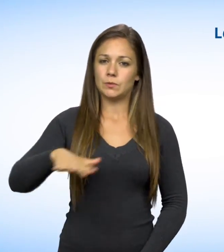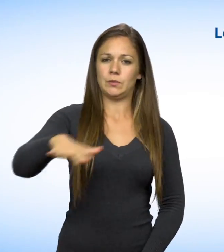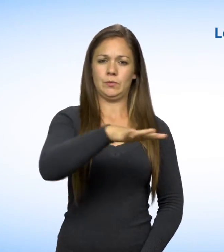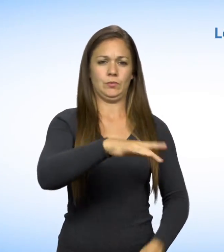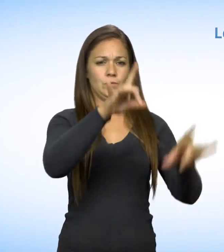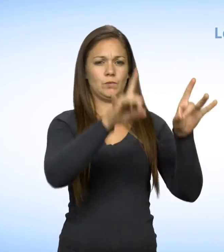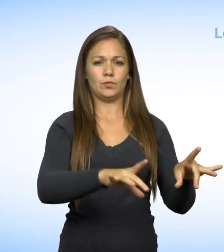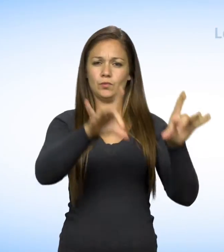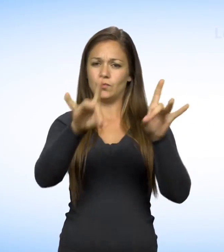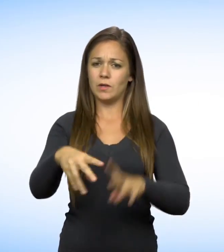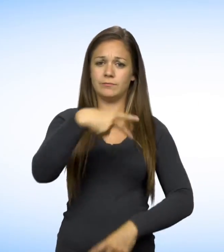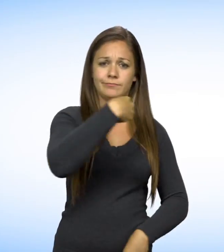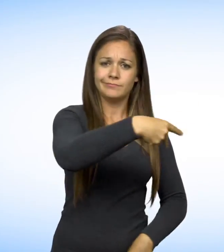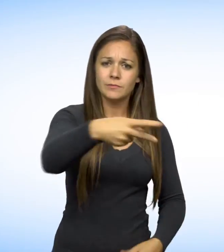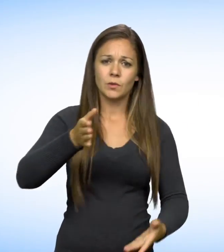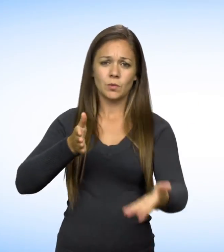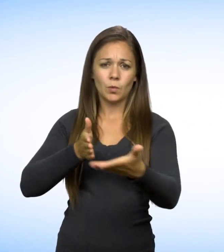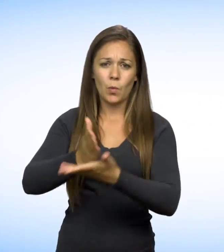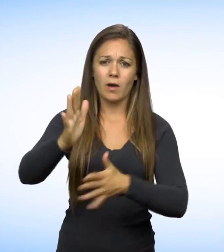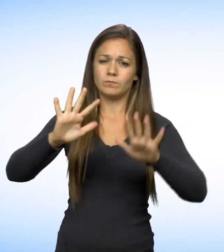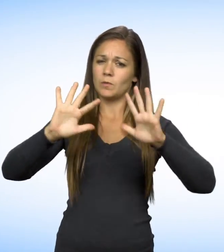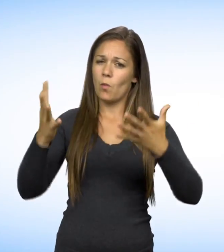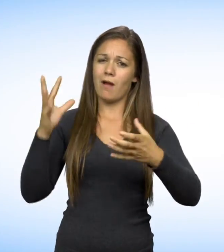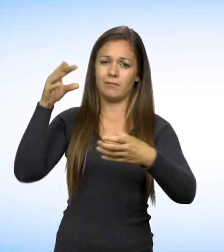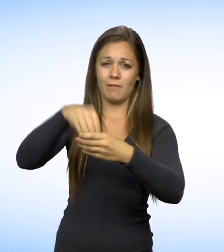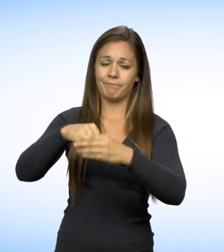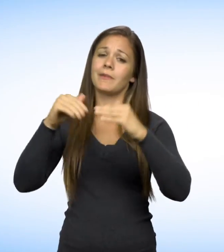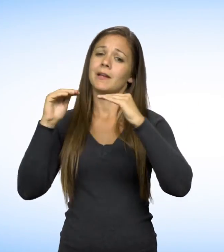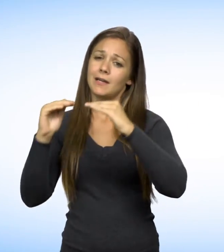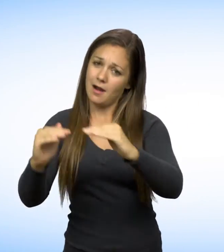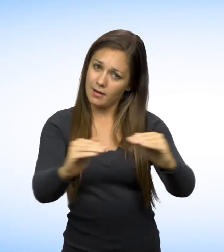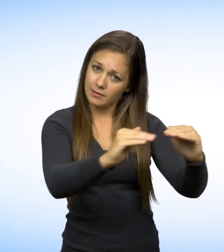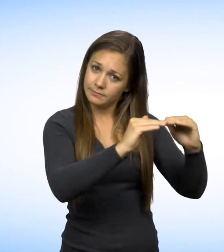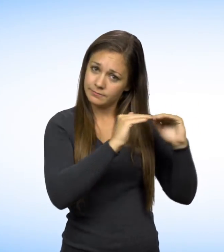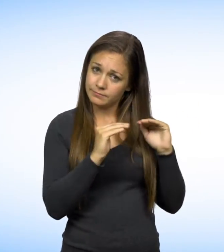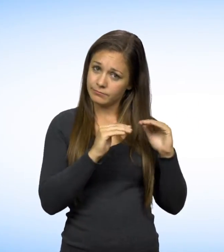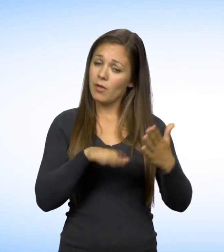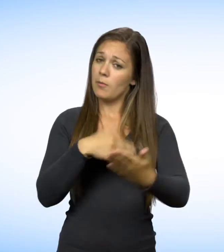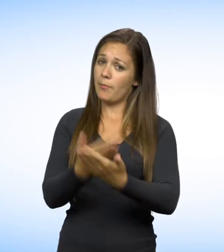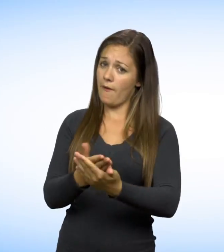Tous les individus ont le droit d'être traités en toute égalité lorsqu'il s'agit de conclure un acte juridique.